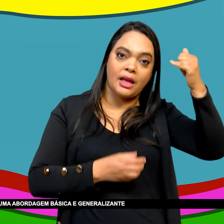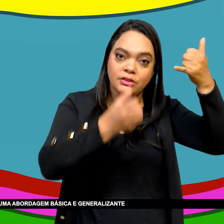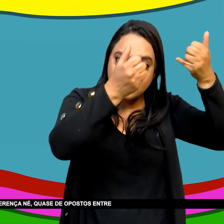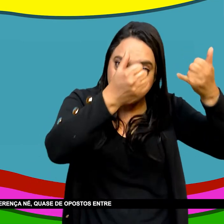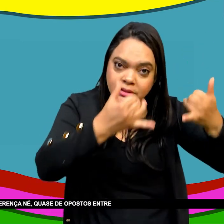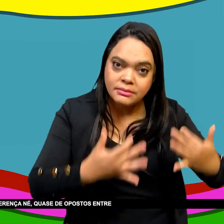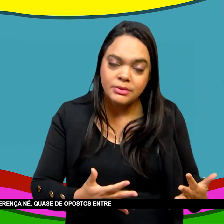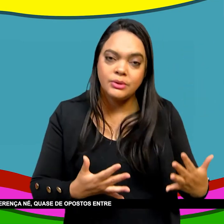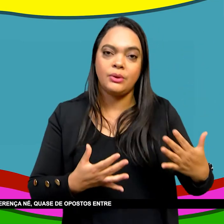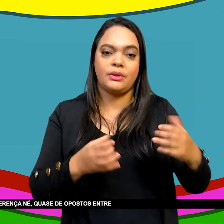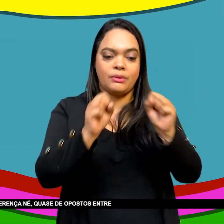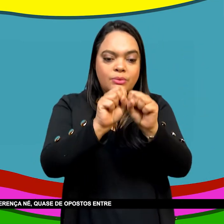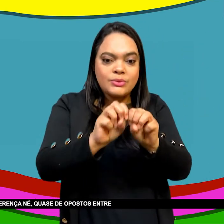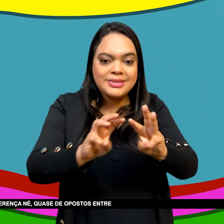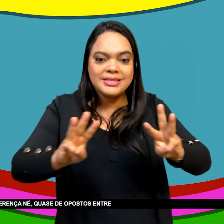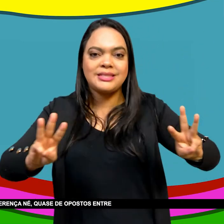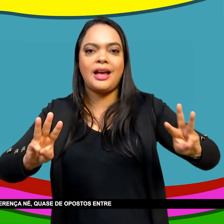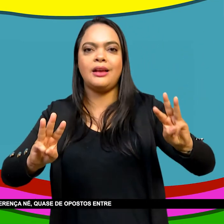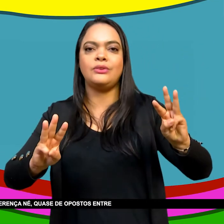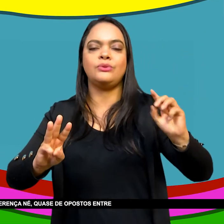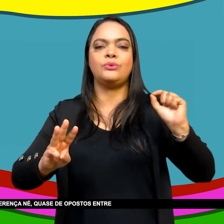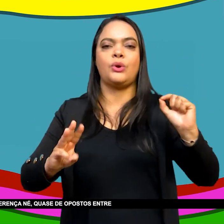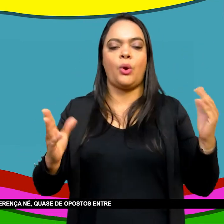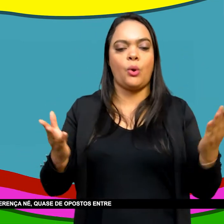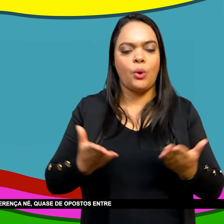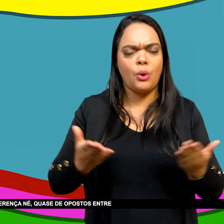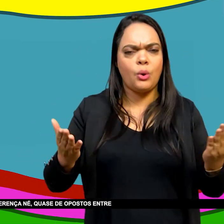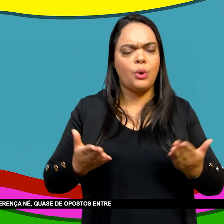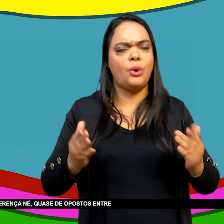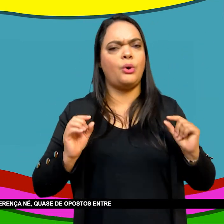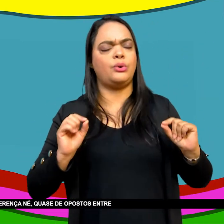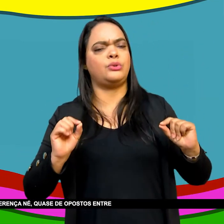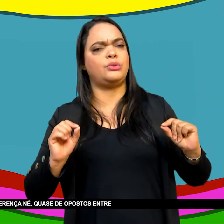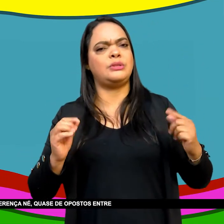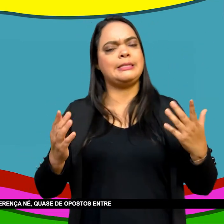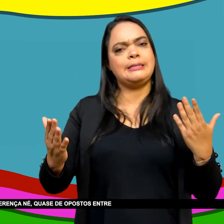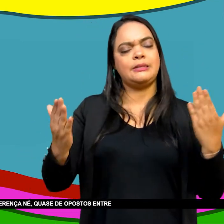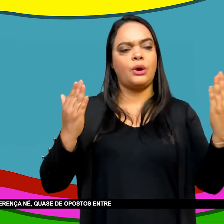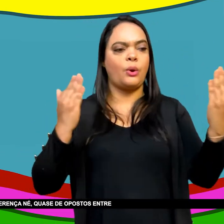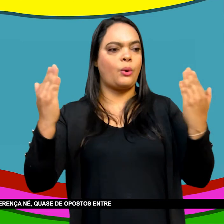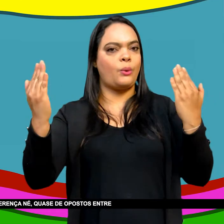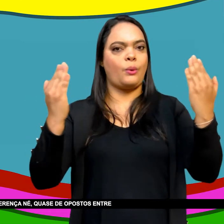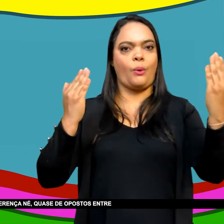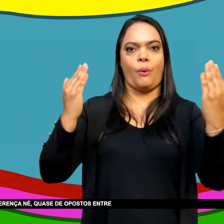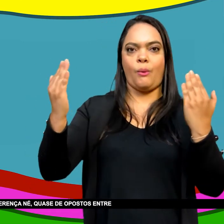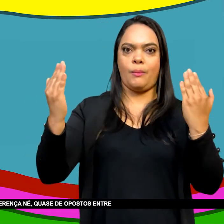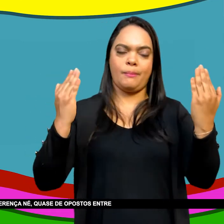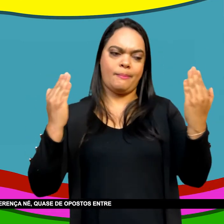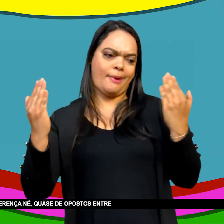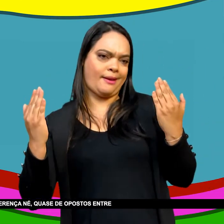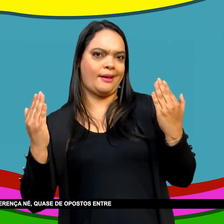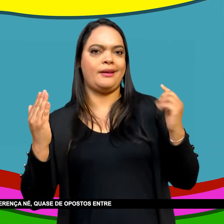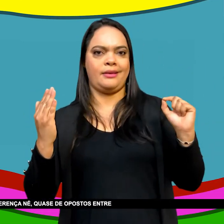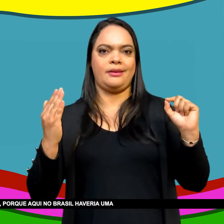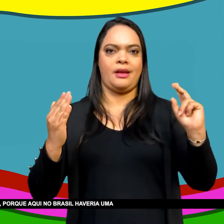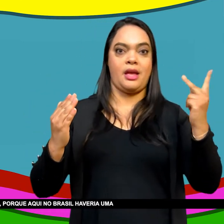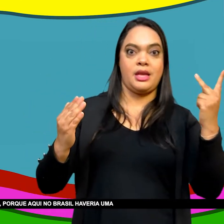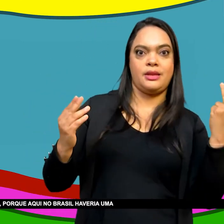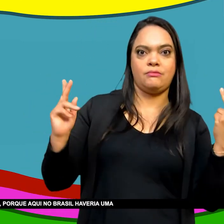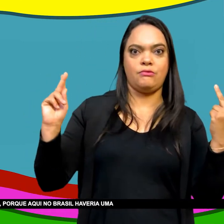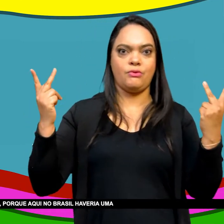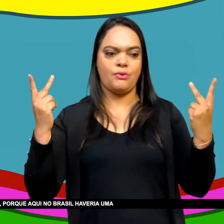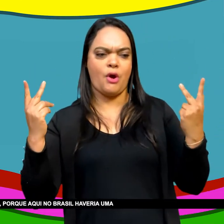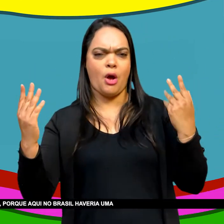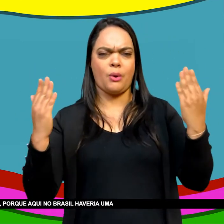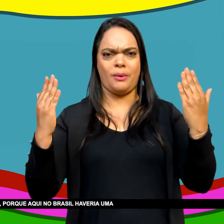Generalizante De que justamente Por esse antagonismo Por essa diferença Quase de opostos Entre o